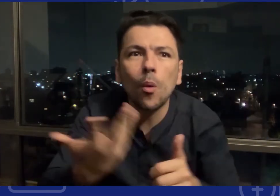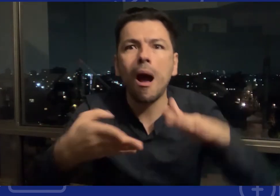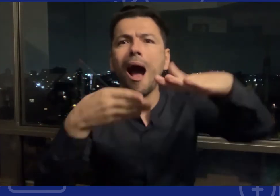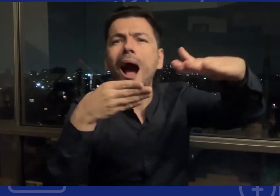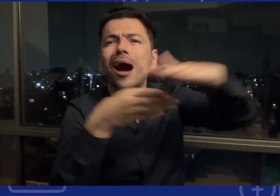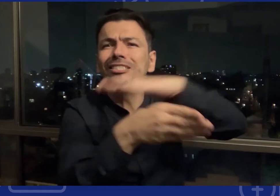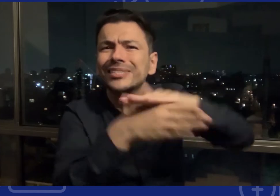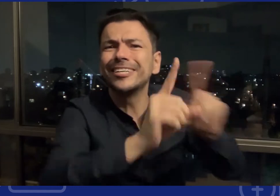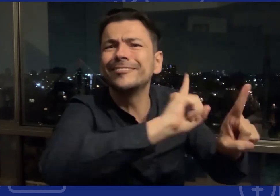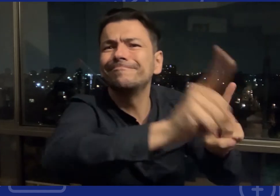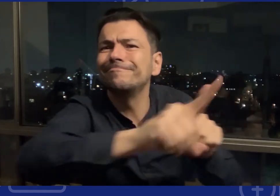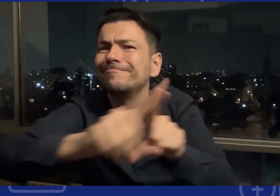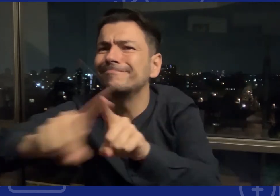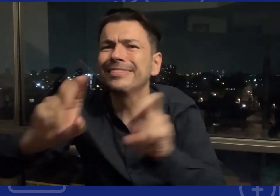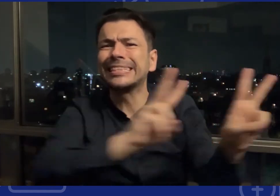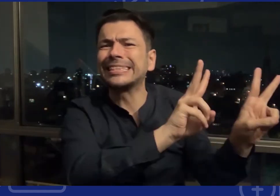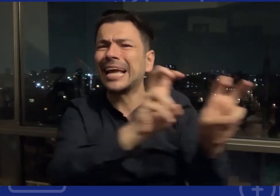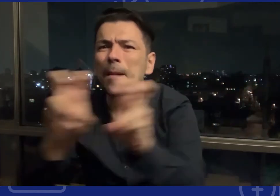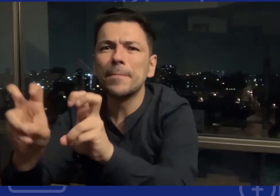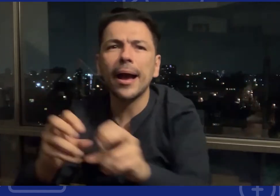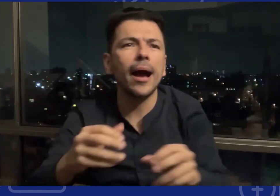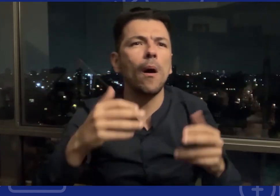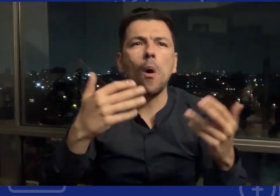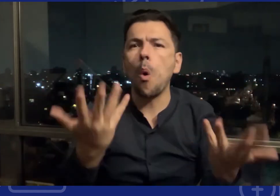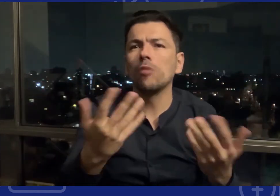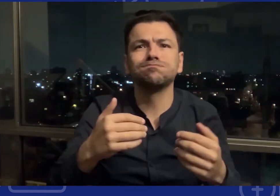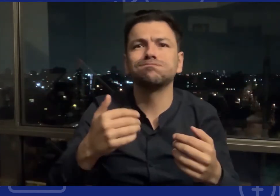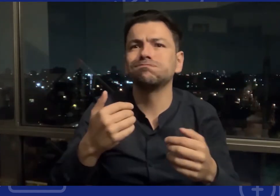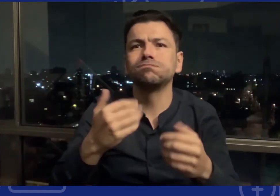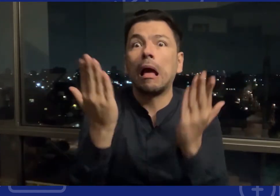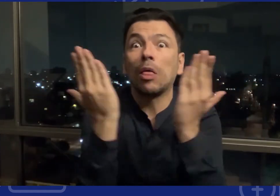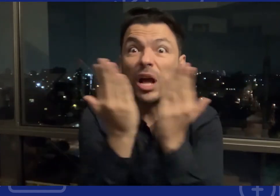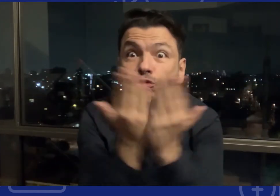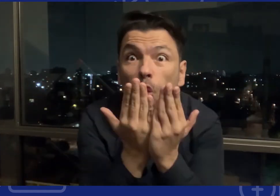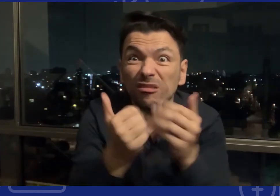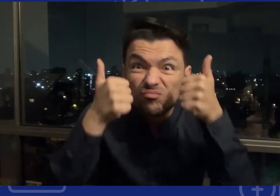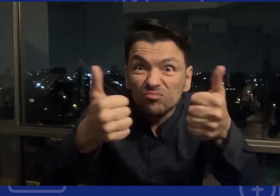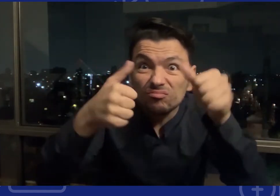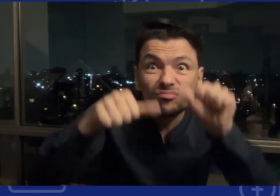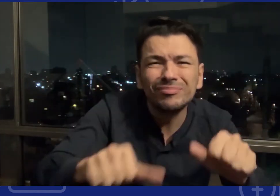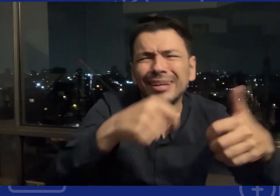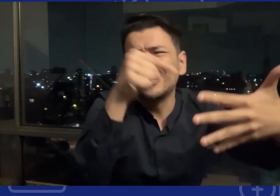justicia a la recreación al deporte y demás temas por ejemplo la educación se menciona